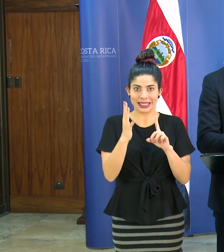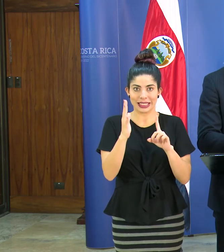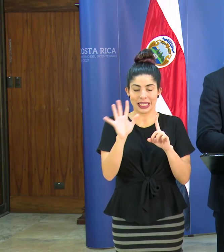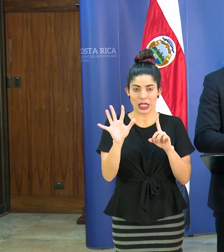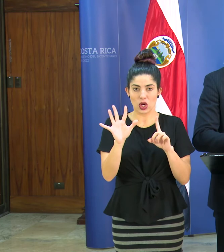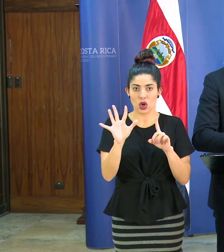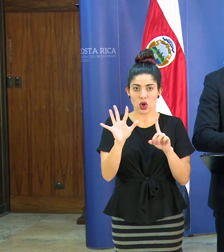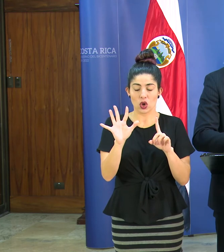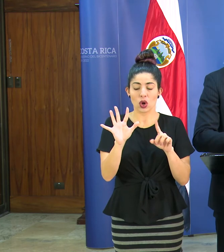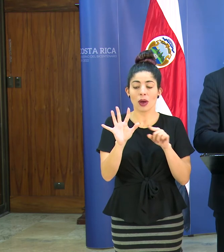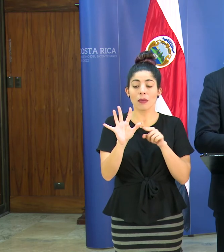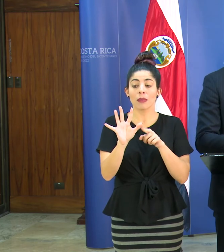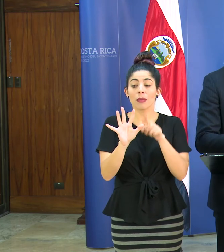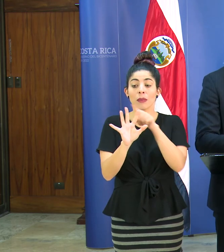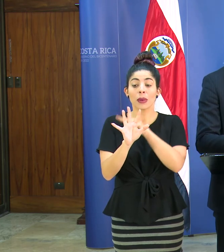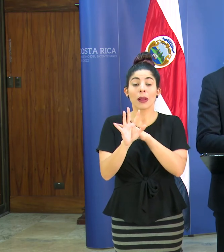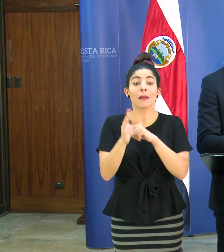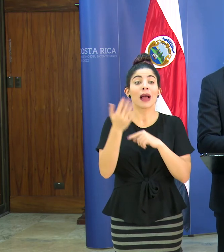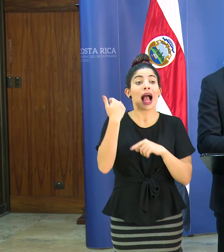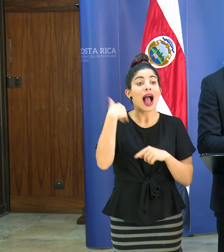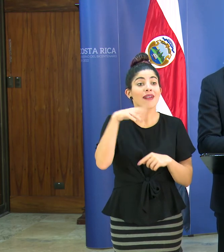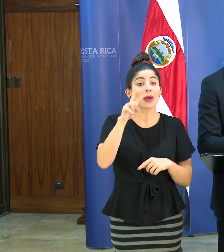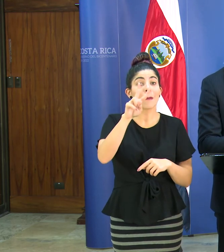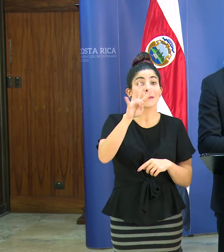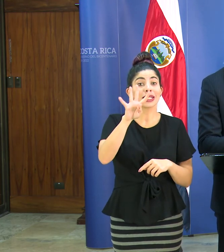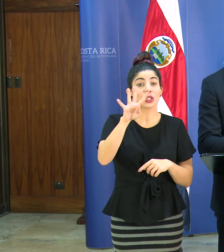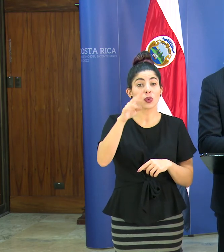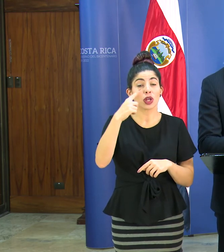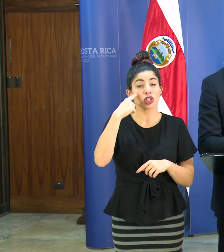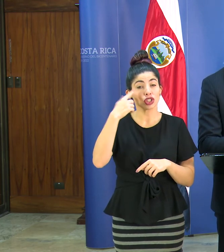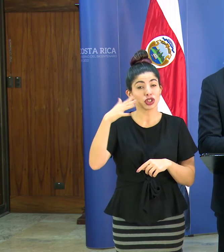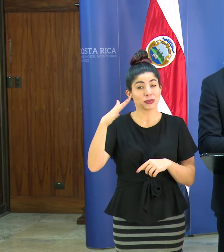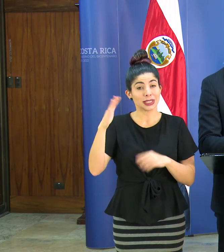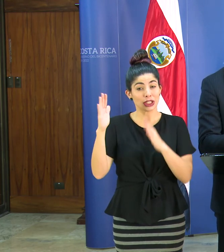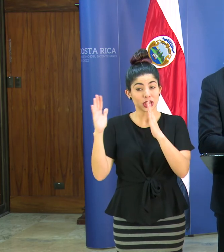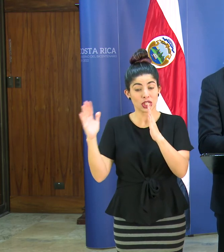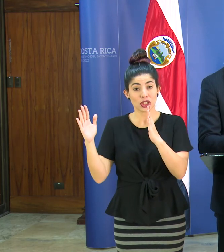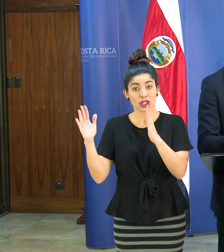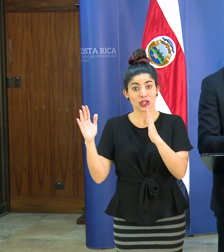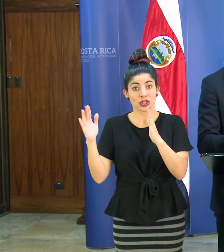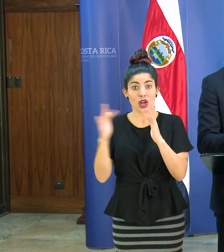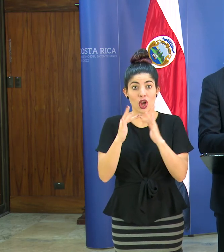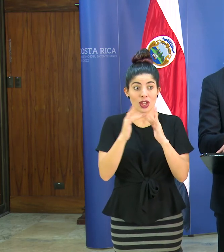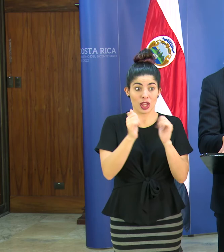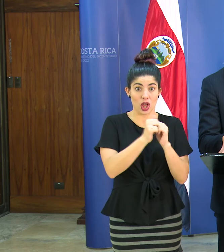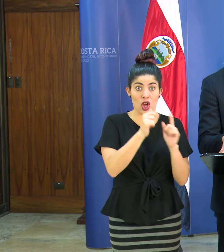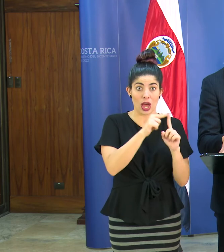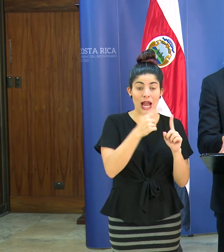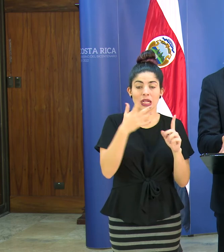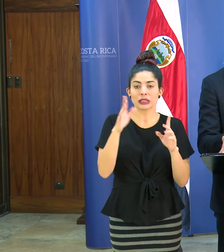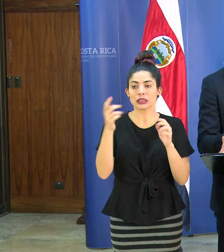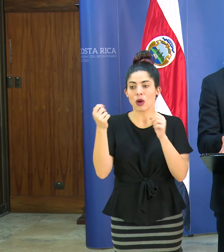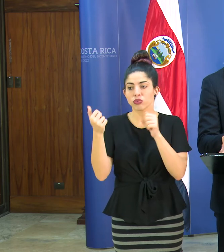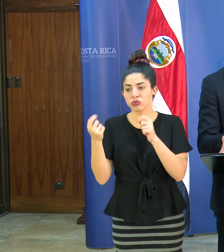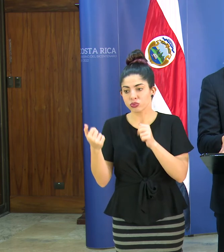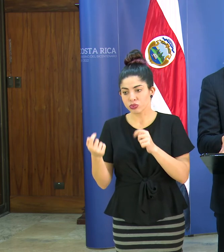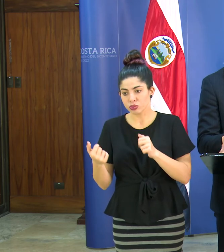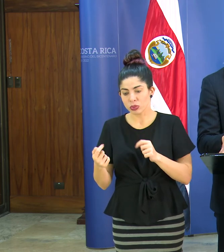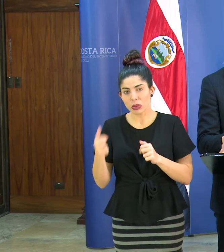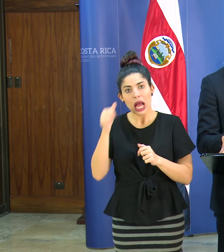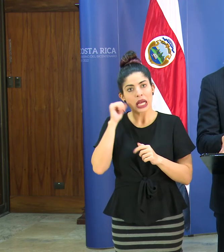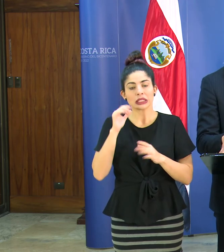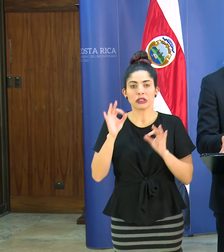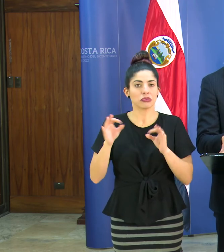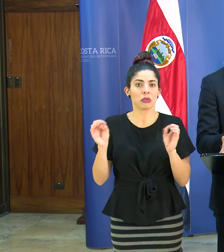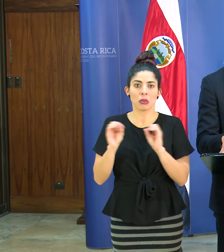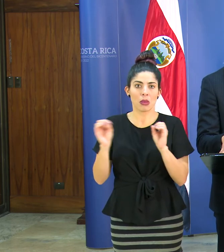y ya prácticamente de los 24 que teníamos identificados que eran sospechosos contactos con él fueron descartados el día de ayer